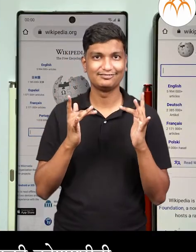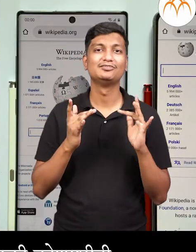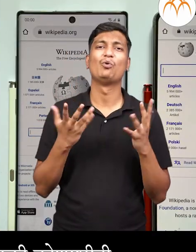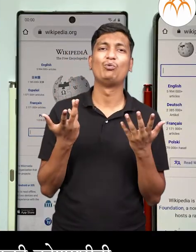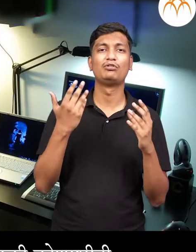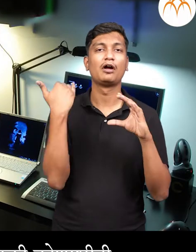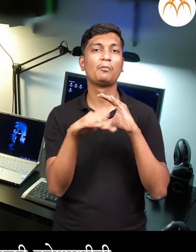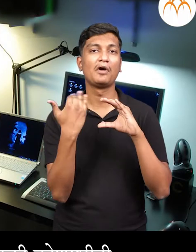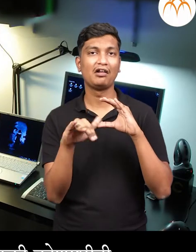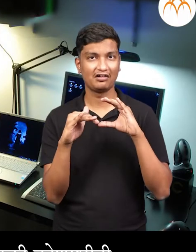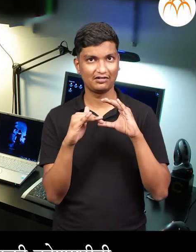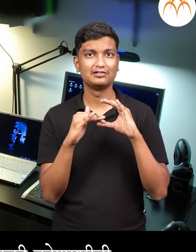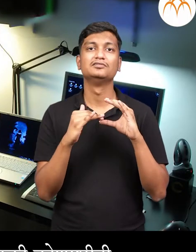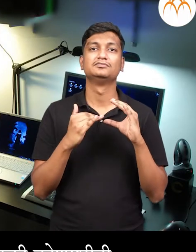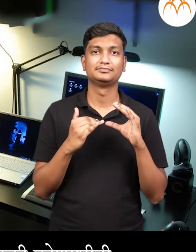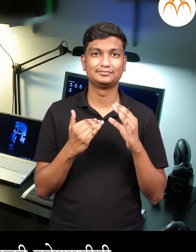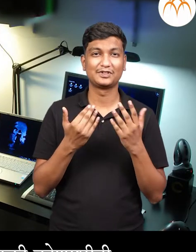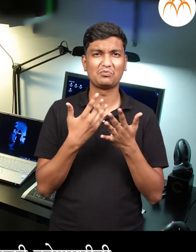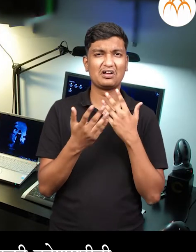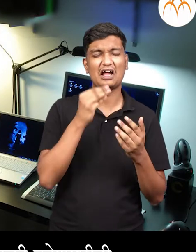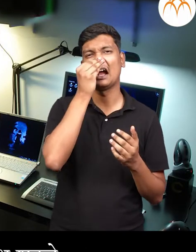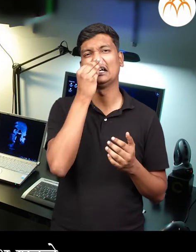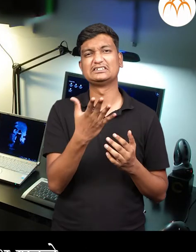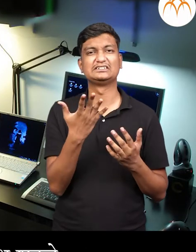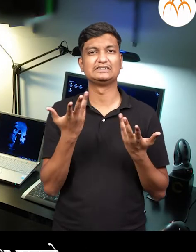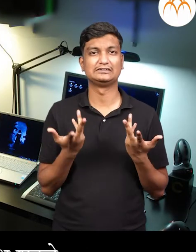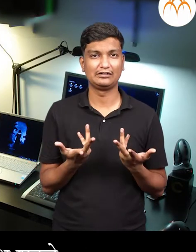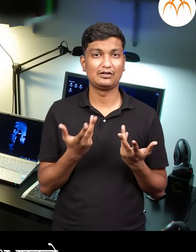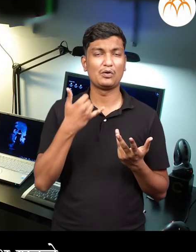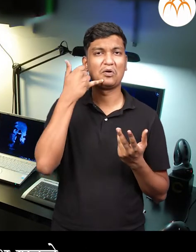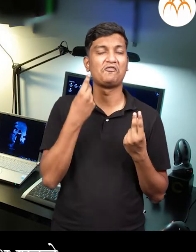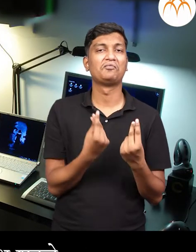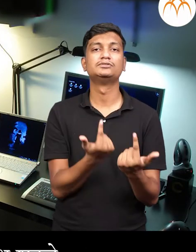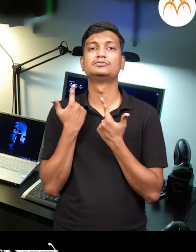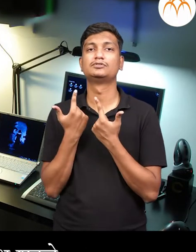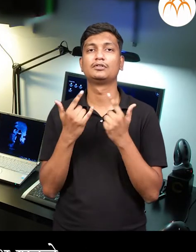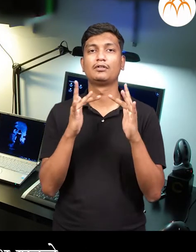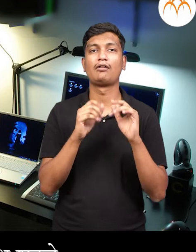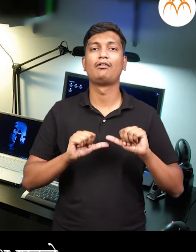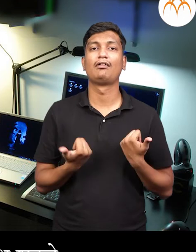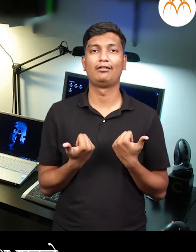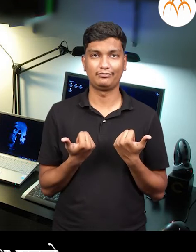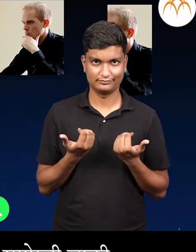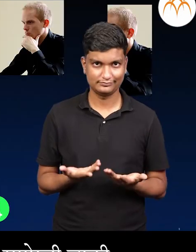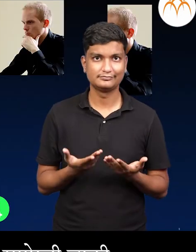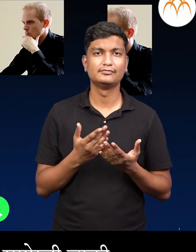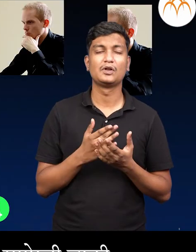वा अंतर जाला चा मदती ने व्यक्ति कोणा शीही कदी ही चटकन संपर्क साधू शकते है।